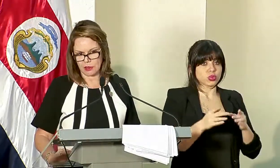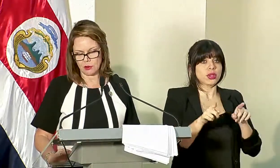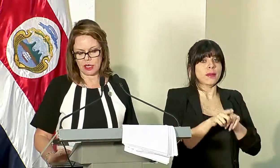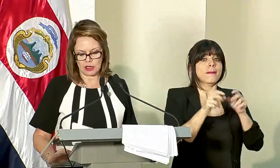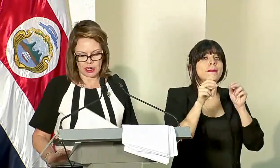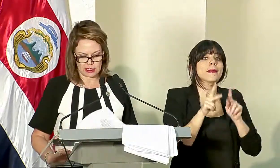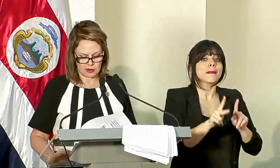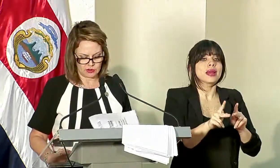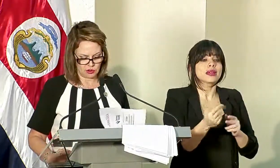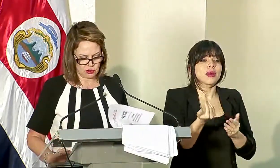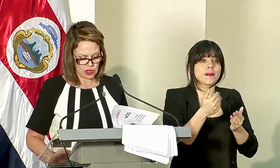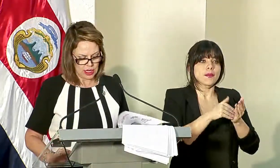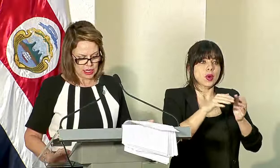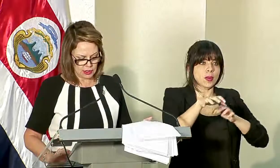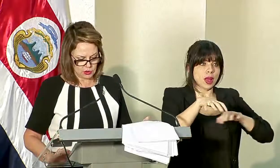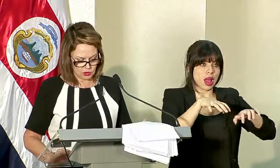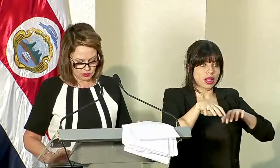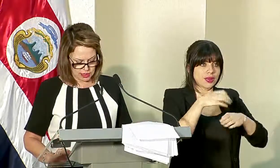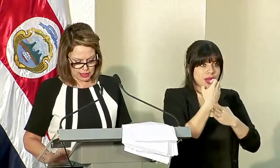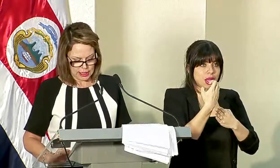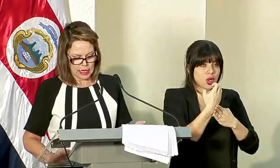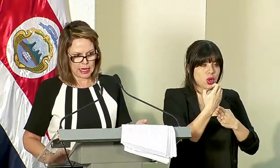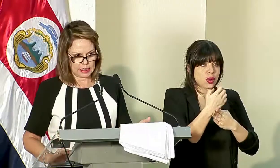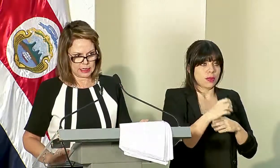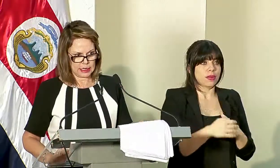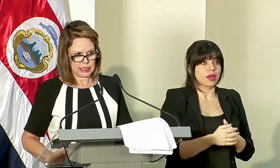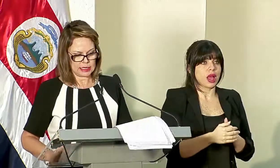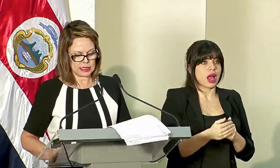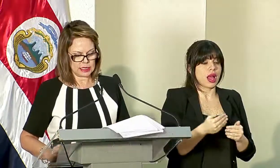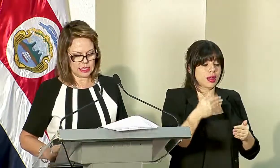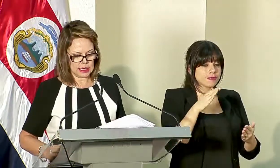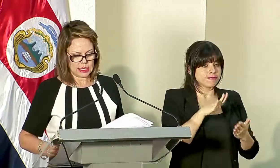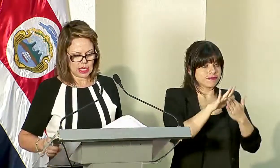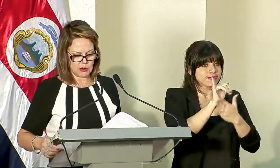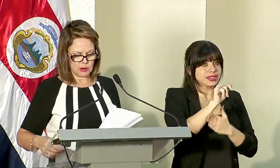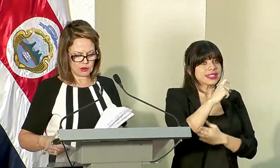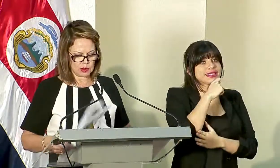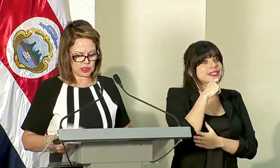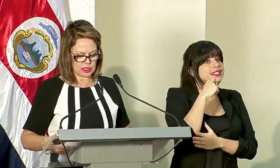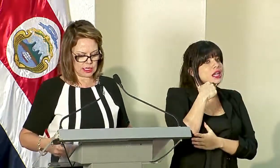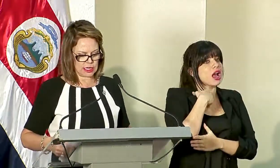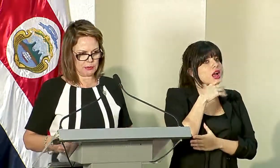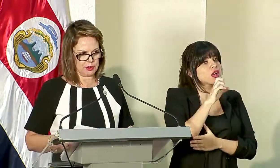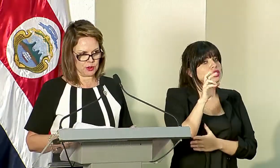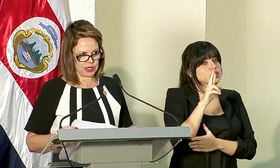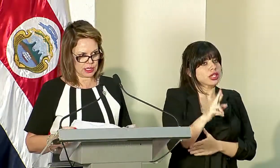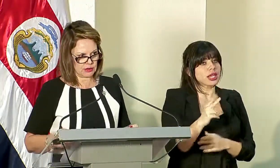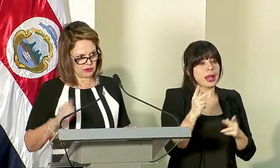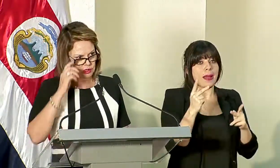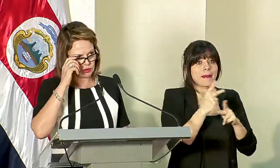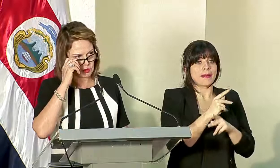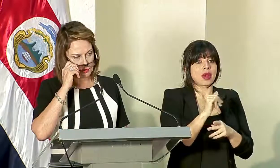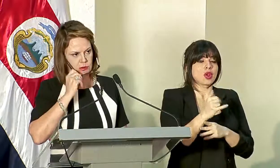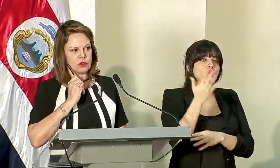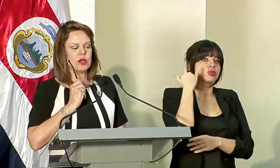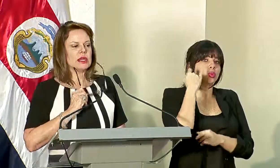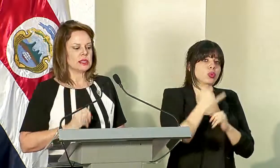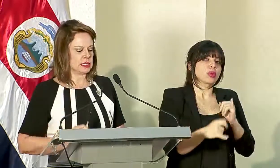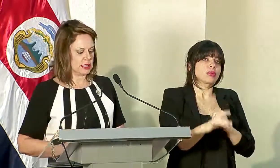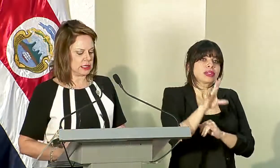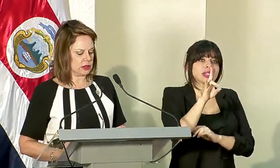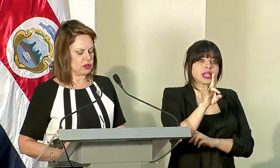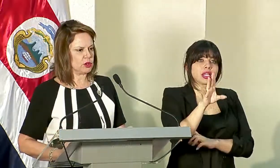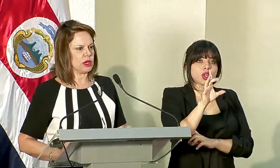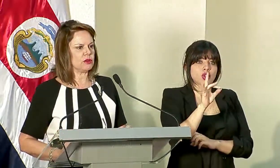permitan una reactivación económica ante la sequía que vive Costa Rica, la peor de ellas en los últimos